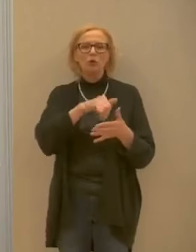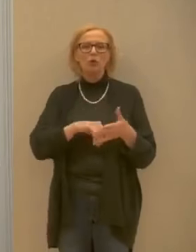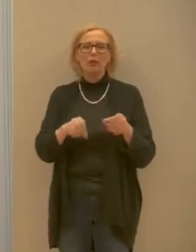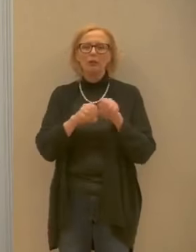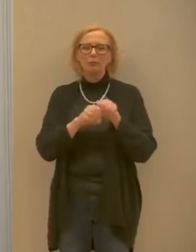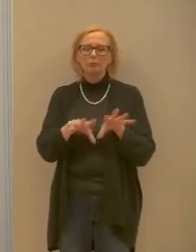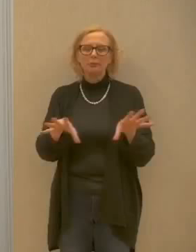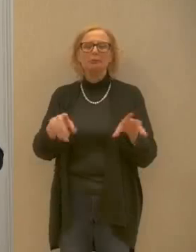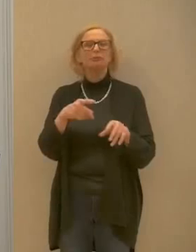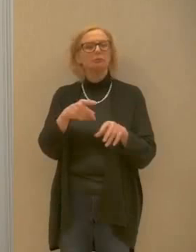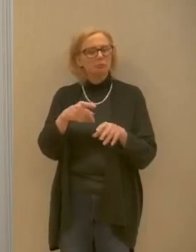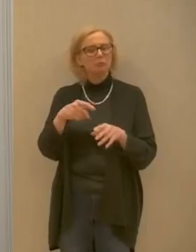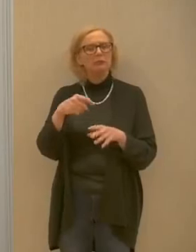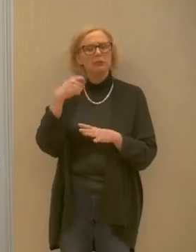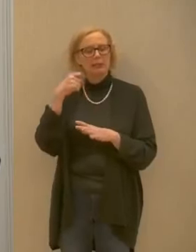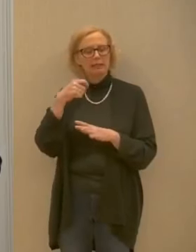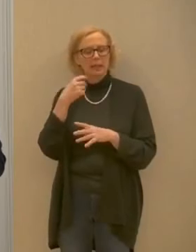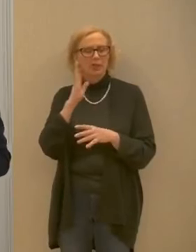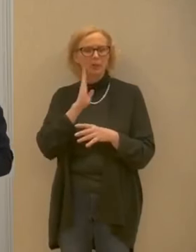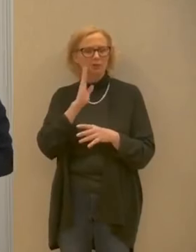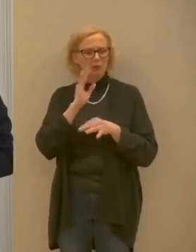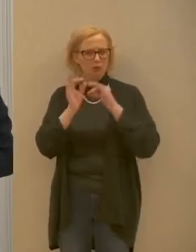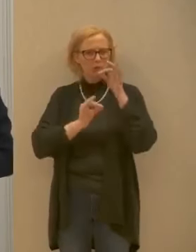interessante ce lo facciamo spiegare da lui